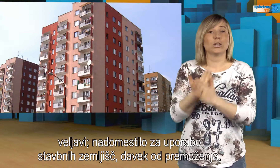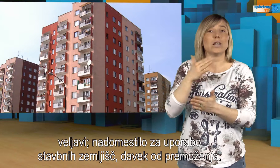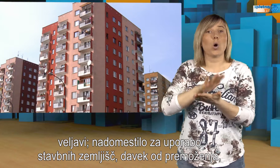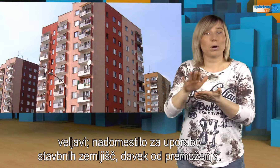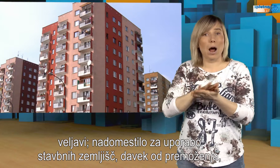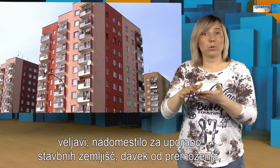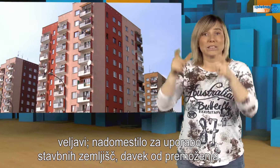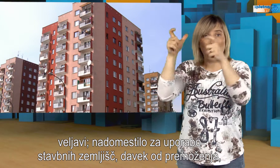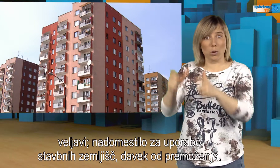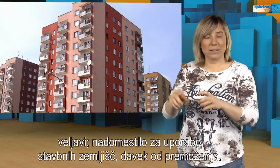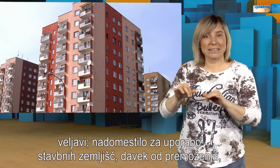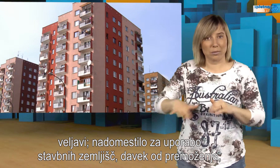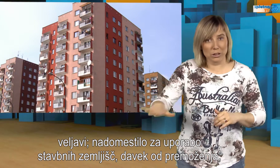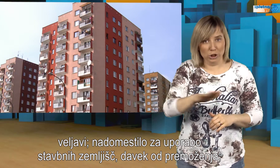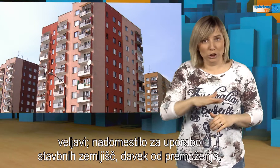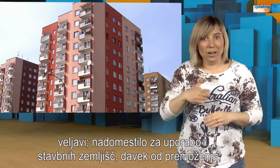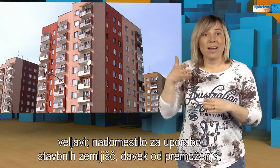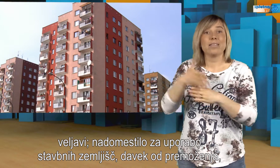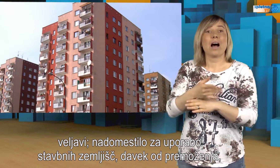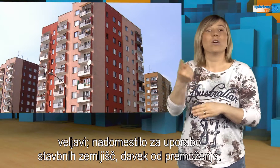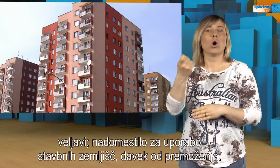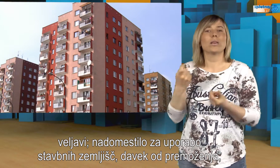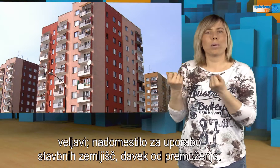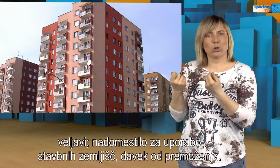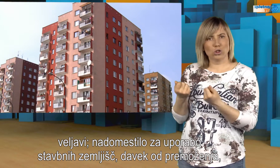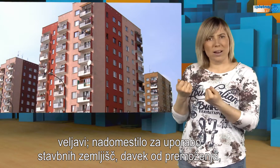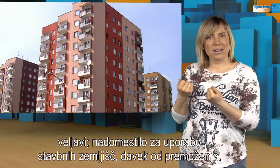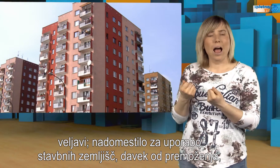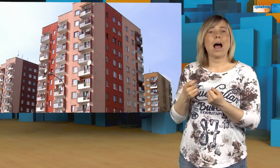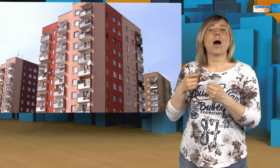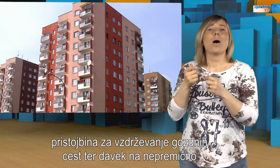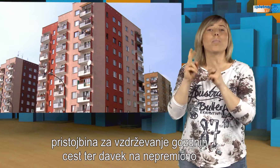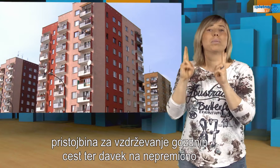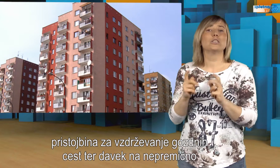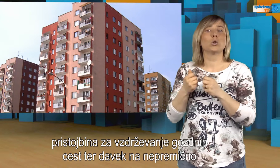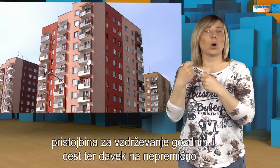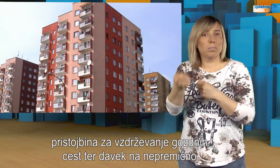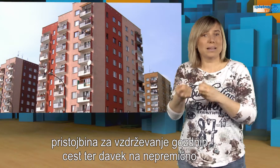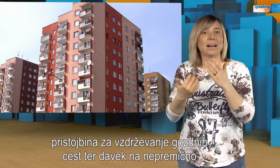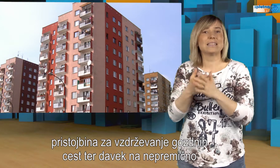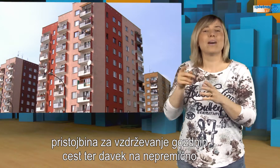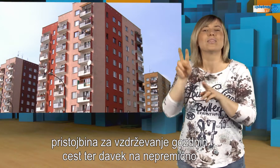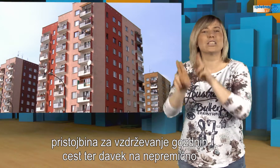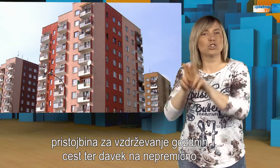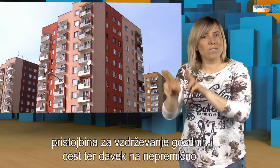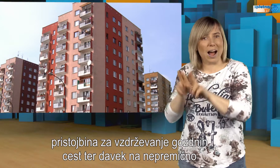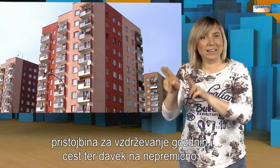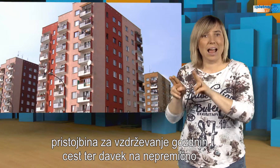uporabo stavbnih zemlišč, davek od premoženja, pristojbina za vzdrževanje gozdnih cest ter davek na neprimičninsko